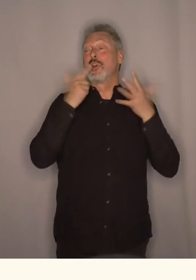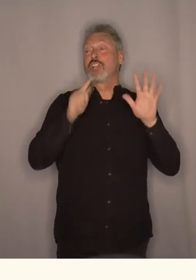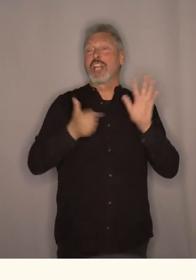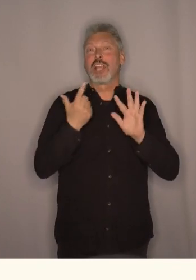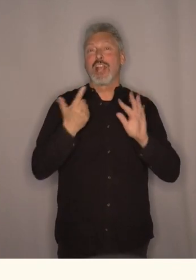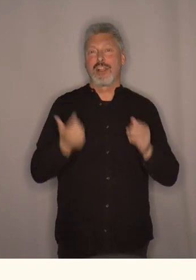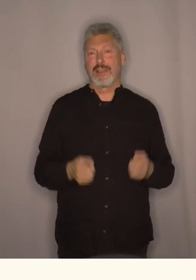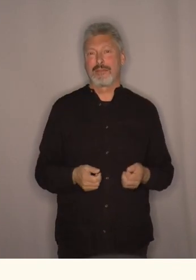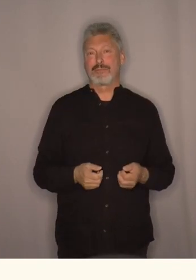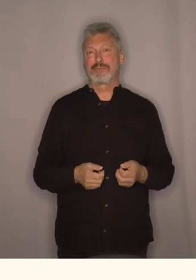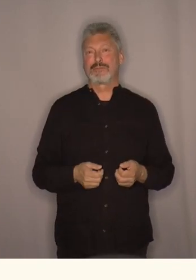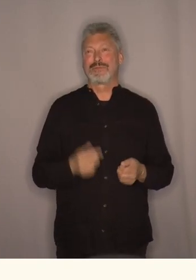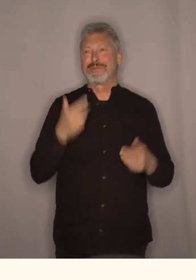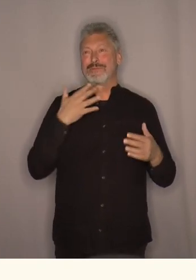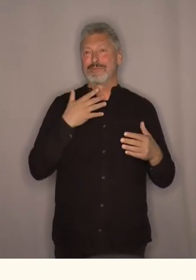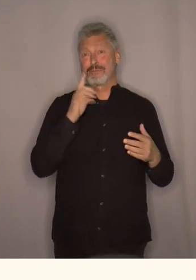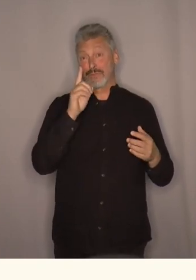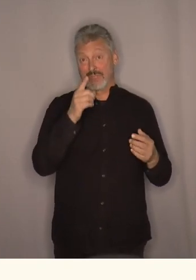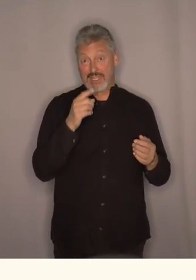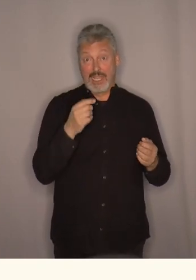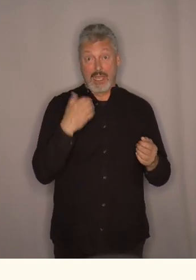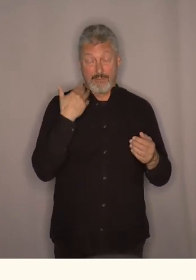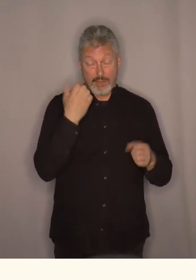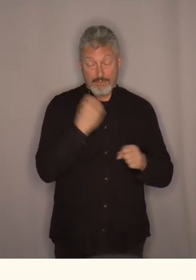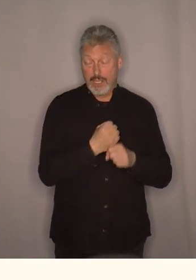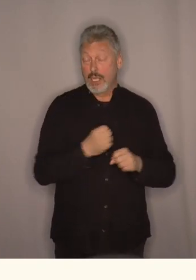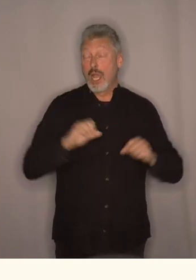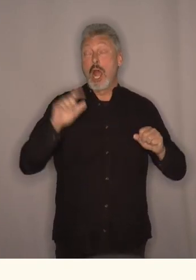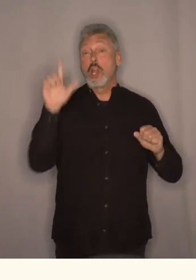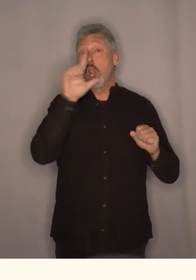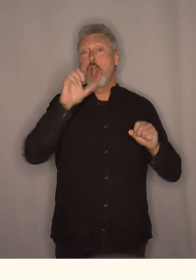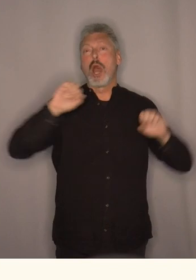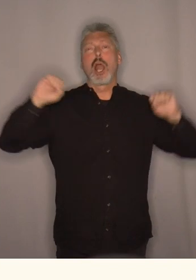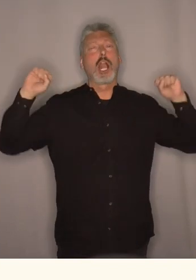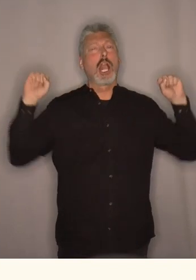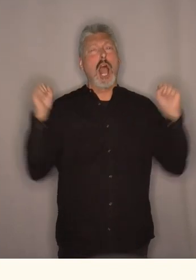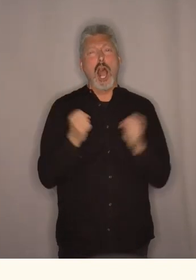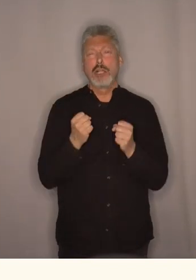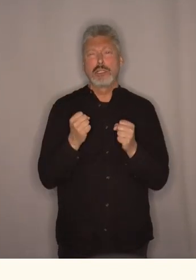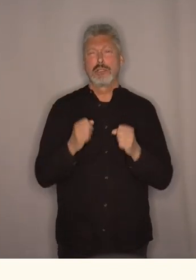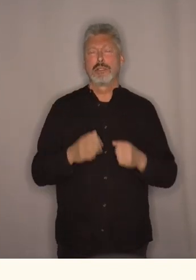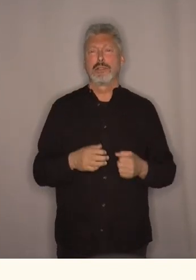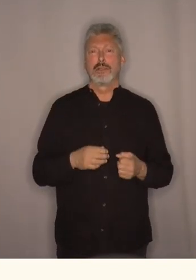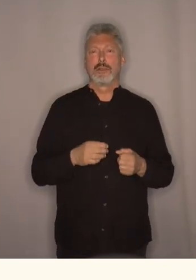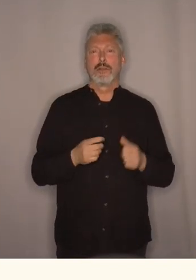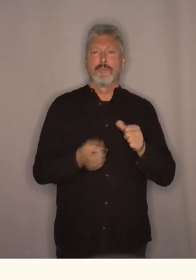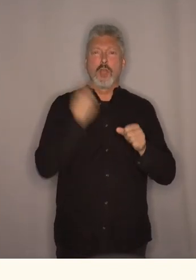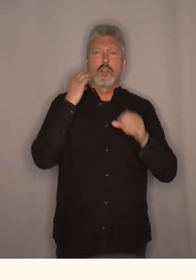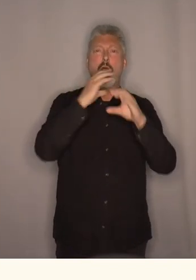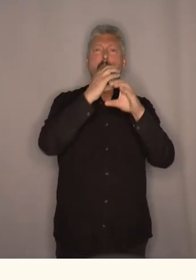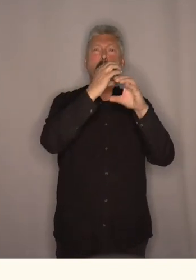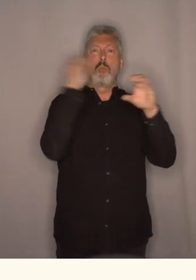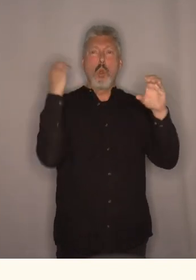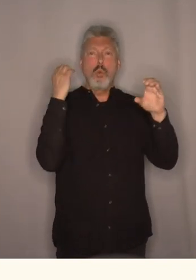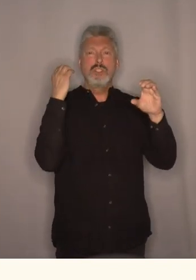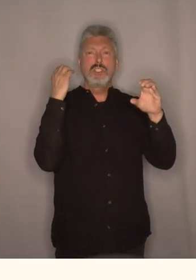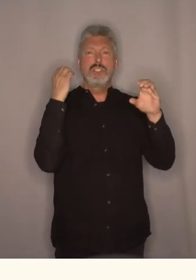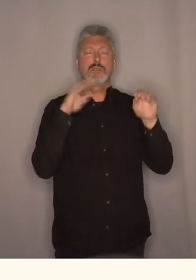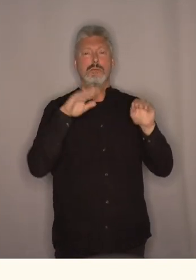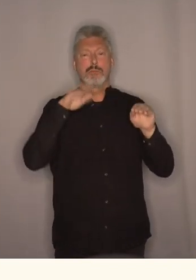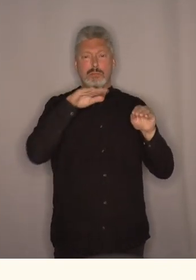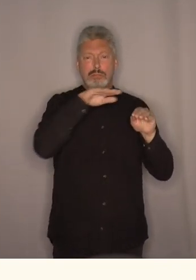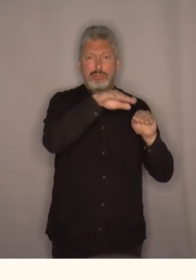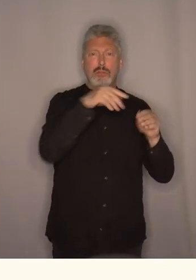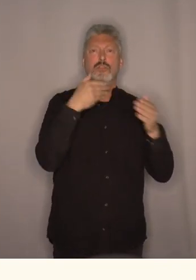Og det det var en ganske kald lørdag og vi tok først buss og så tok vi fergen